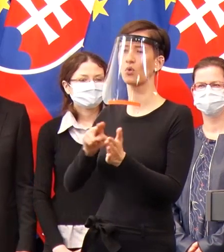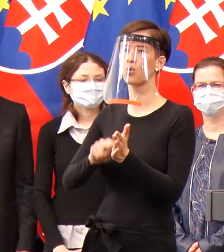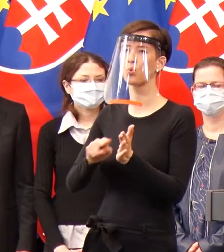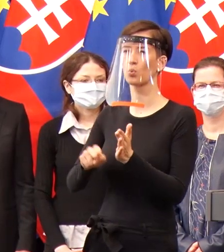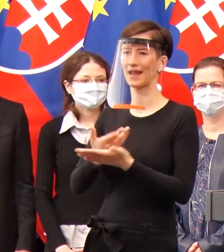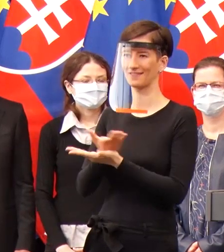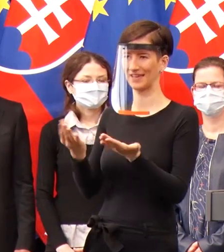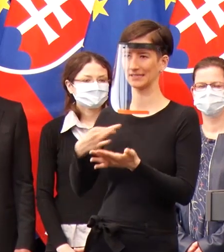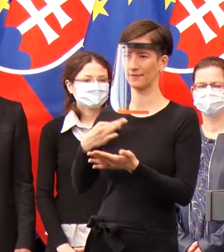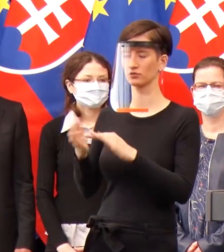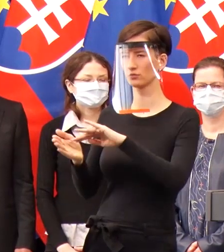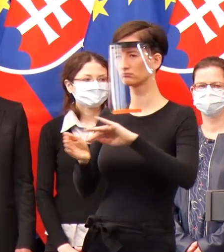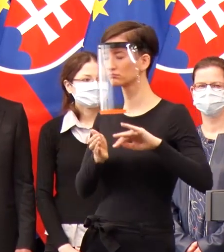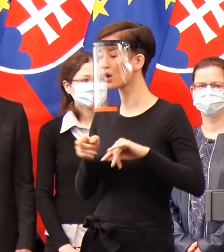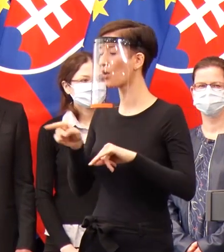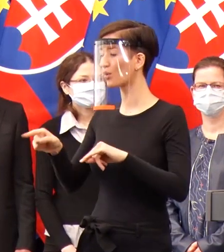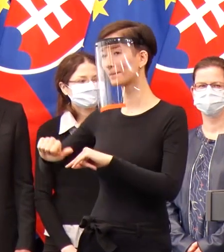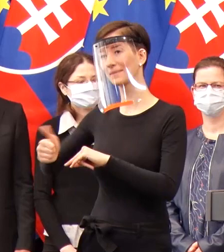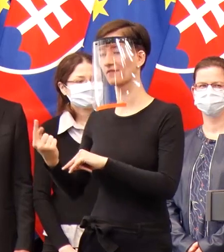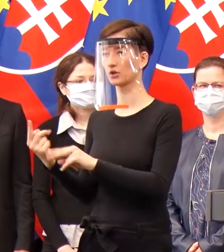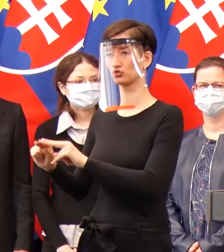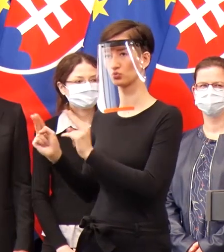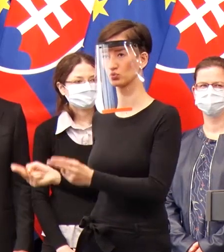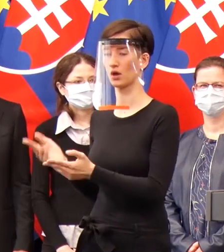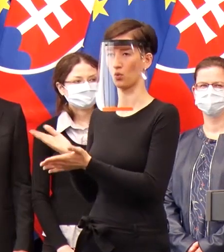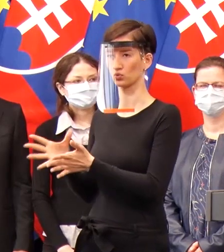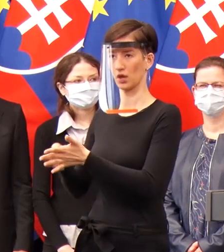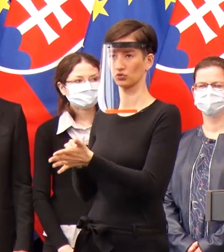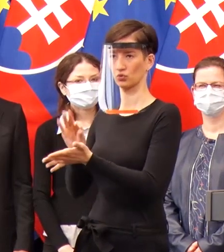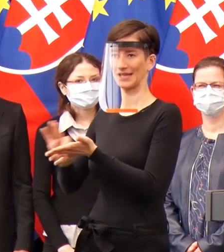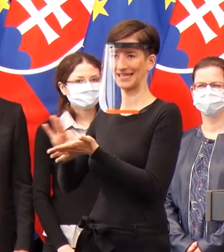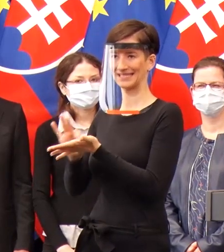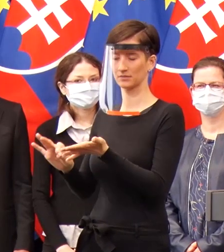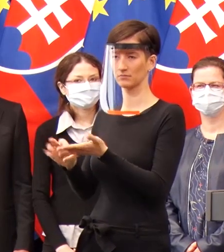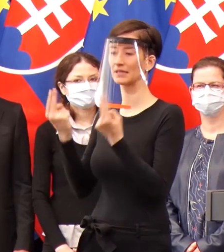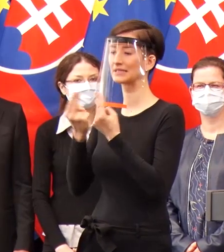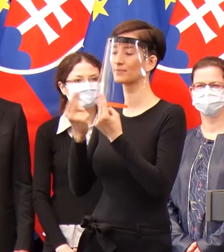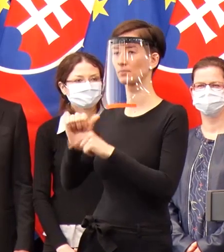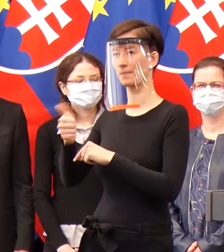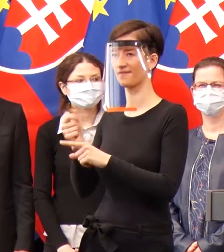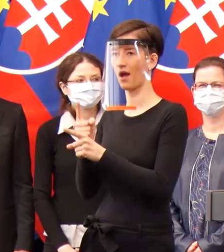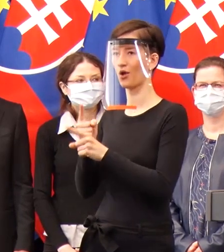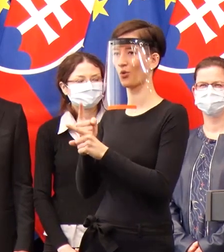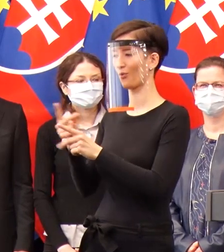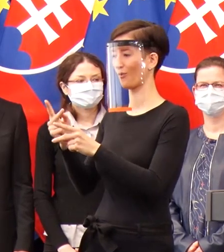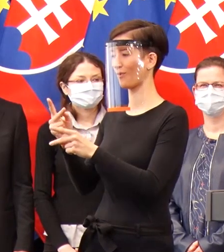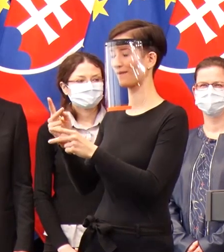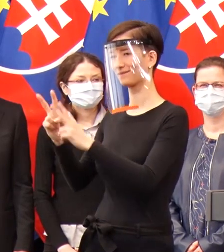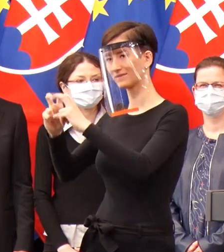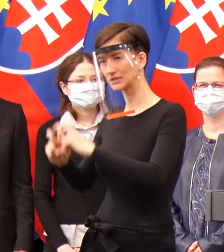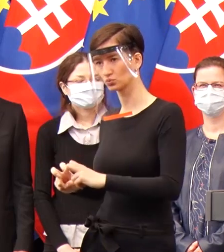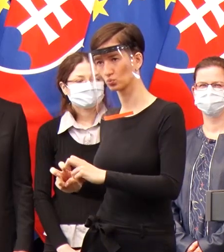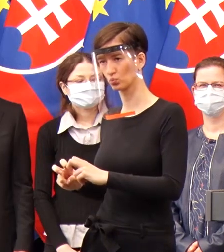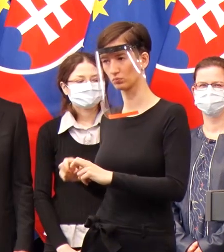začali testovať. A začali testovať rutíne, hoci to bolo výskumné pracovisko a nebolo vybavené na takéto väčší